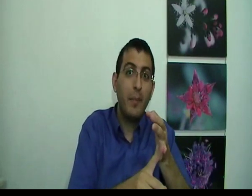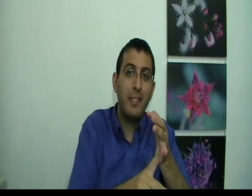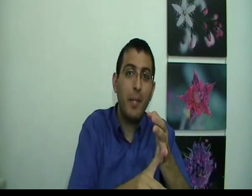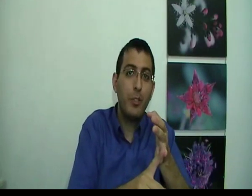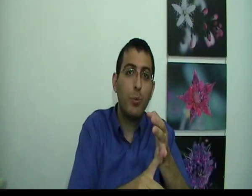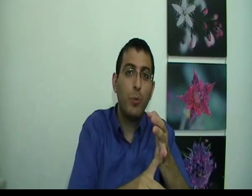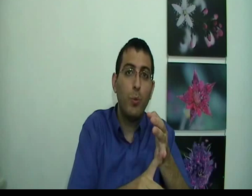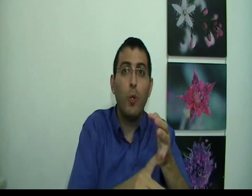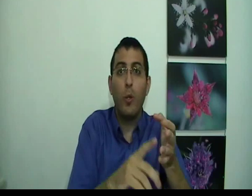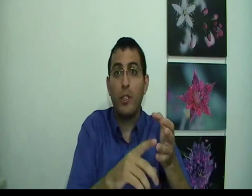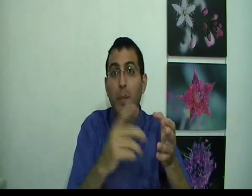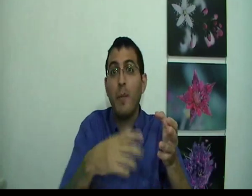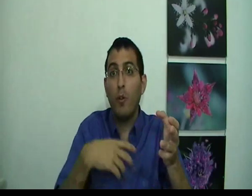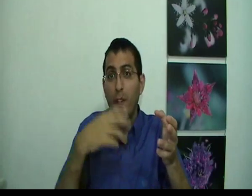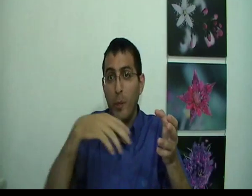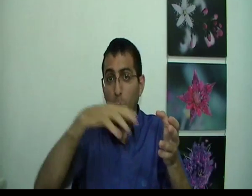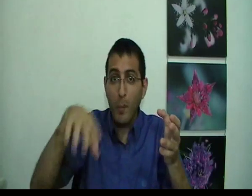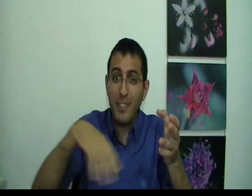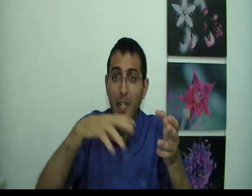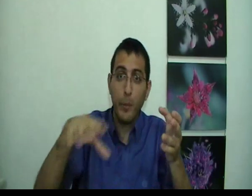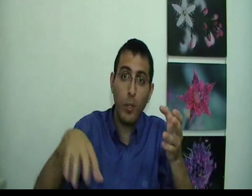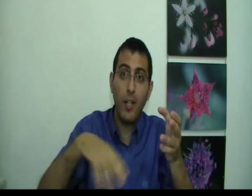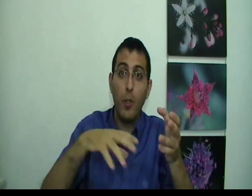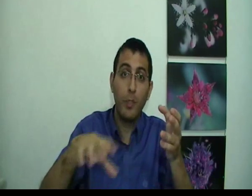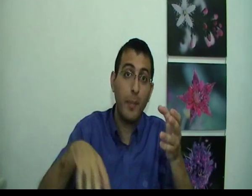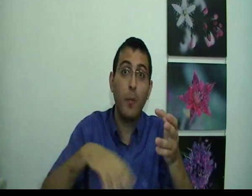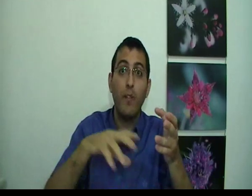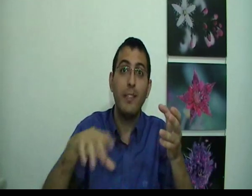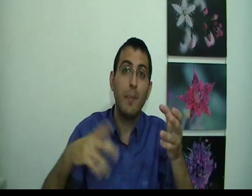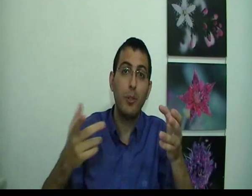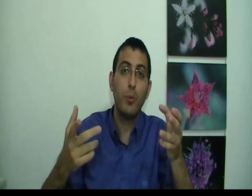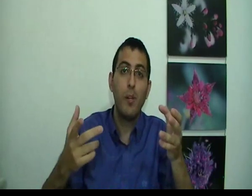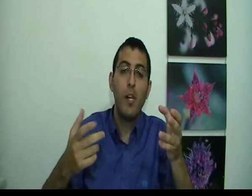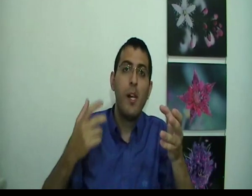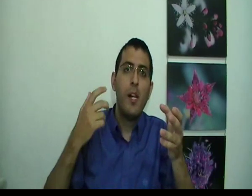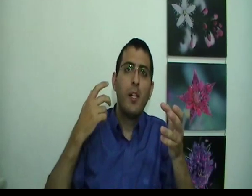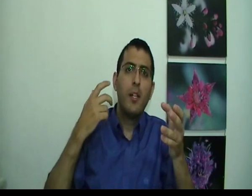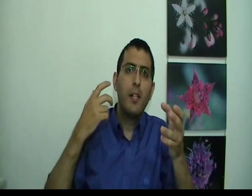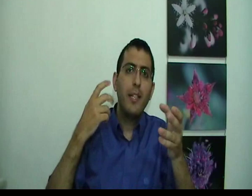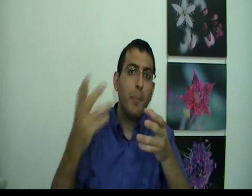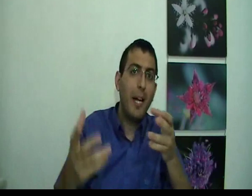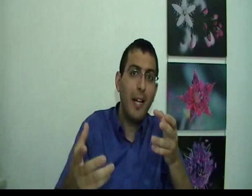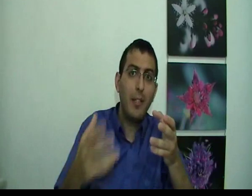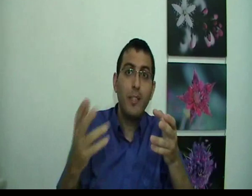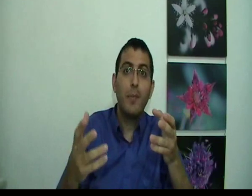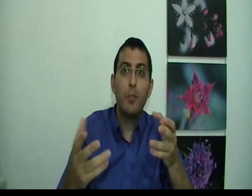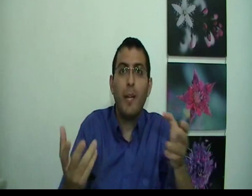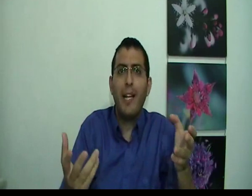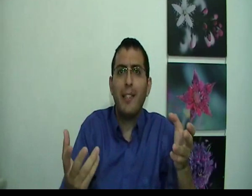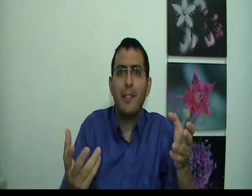מאיזה משהו כשבן אדם חווה בתוך המשחק, בתוך החלום כשבן אדם חווה איזה משהו, איזה פחד או איזה משהו מרגע זה